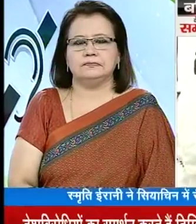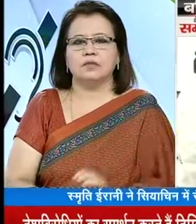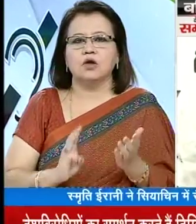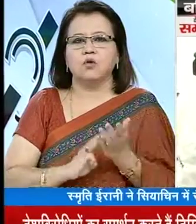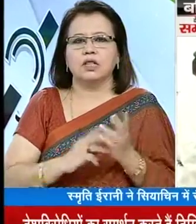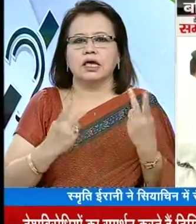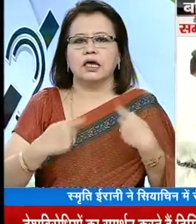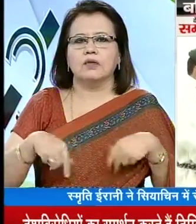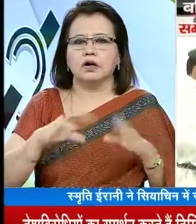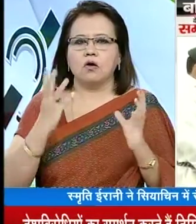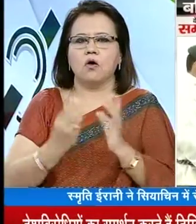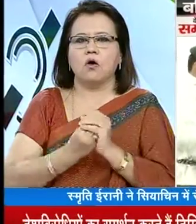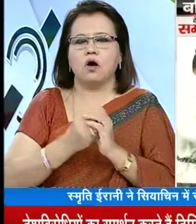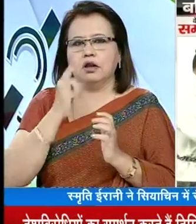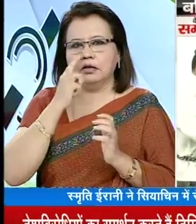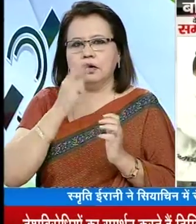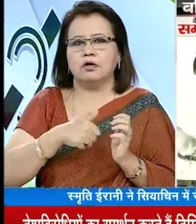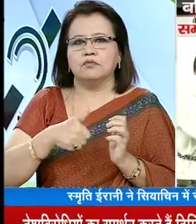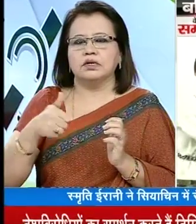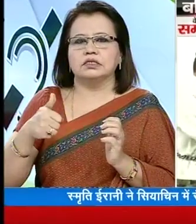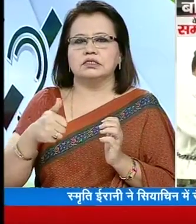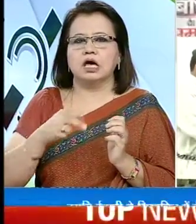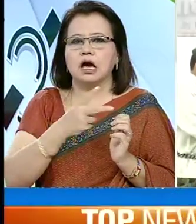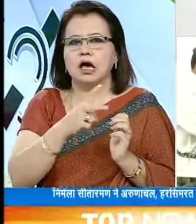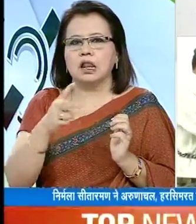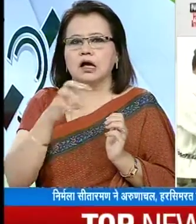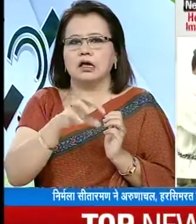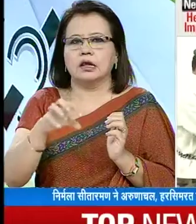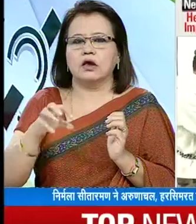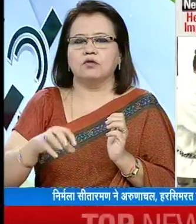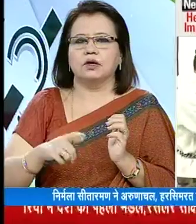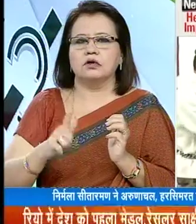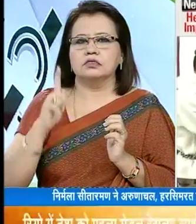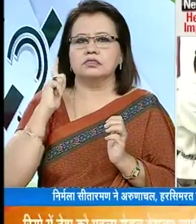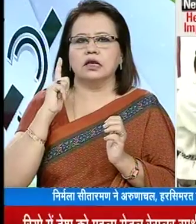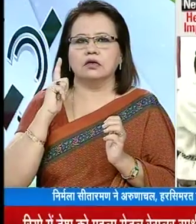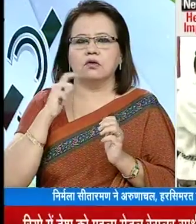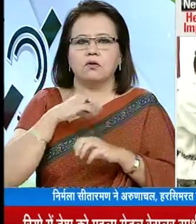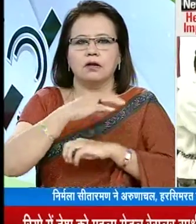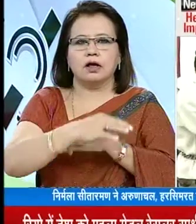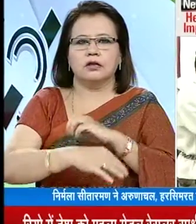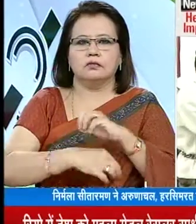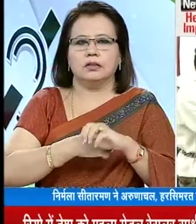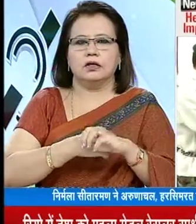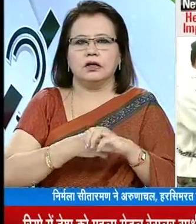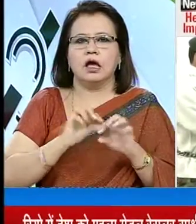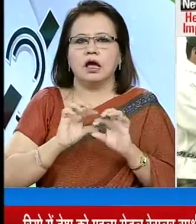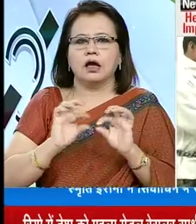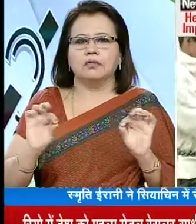मोदी कैबिनेट की सभी महिला मंतरी आज जो देश के अलग-अलग इलाकों में सैनिकों को राखी बांधी बांधी है कपड़ा